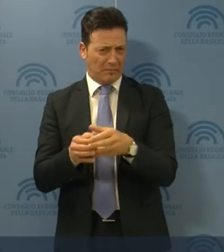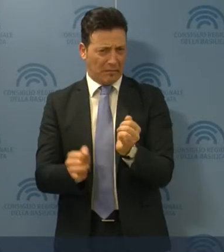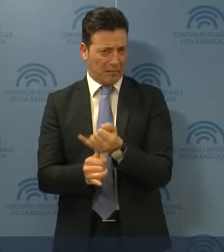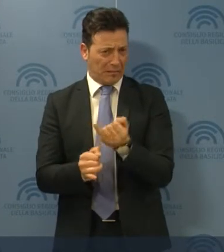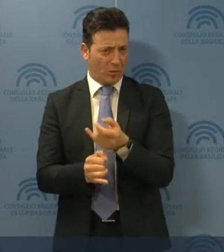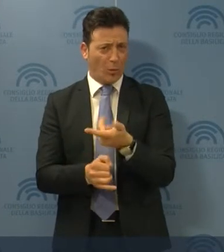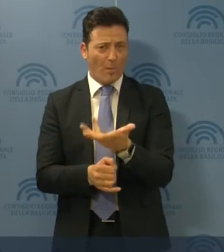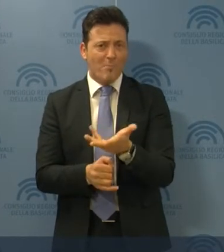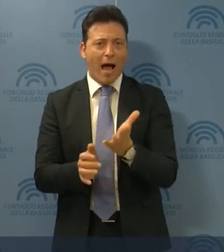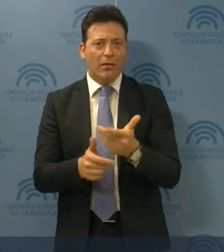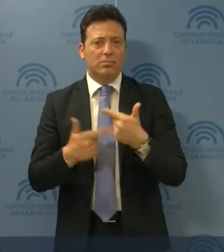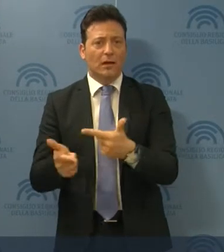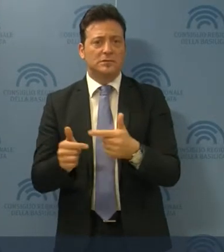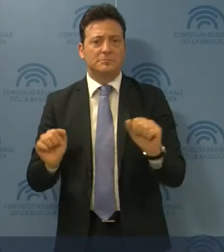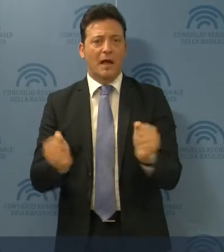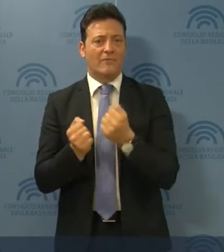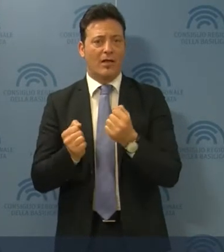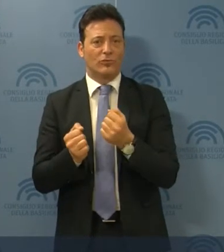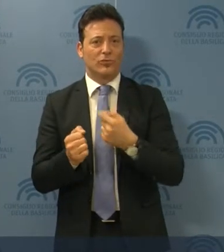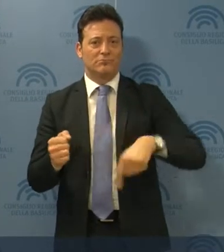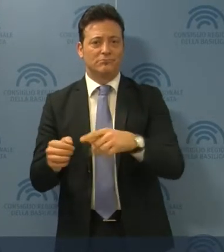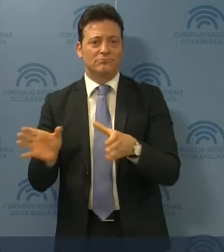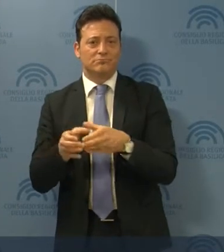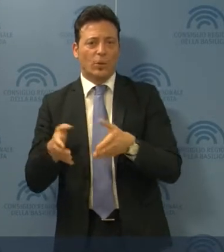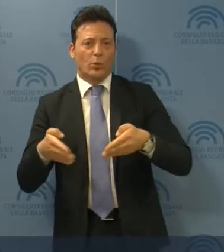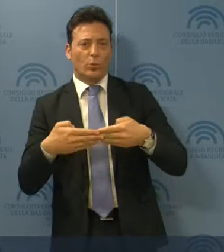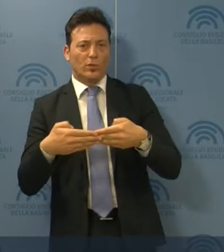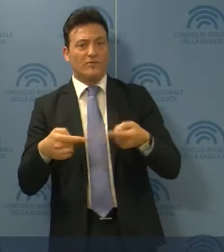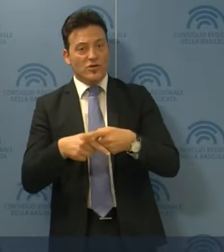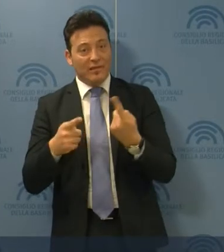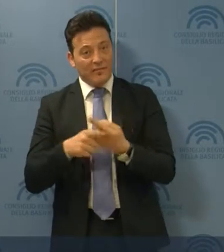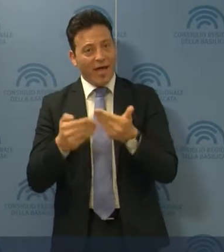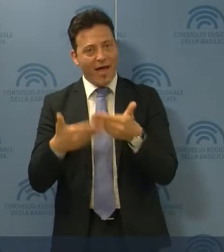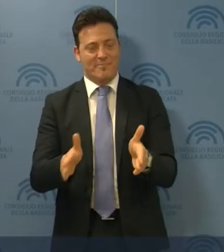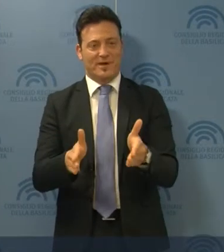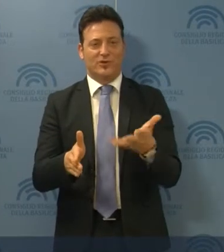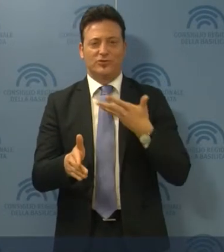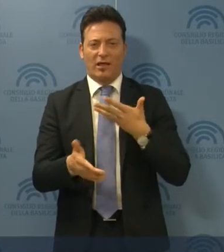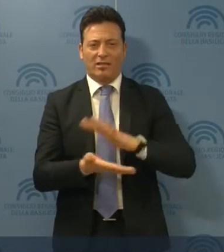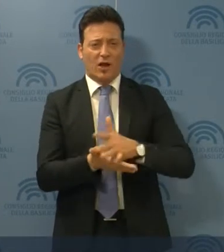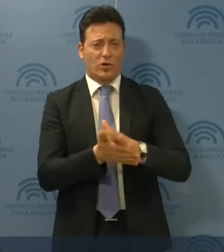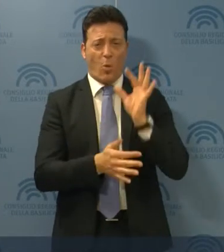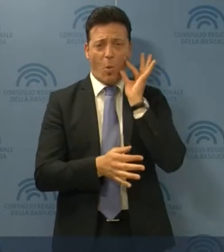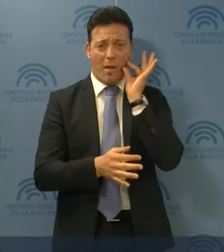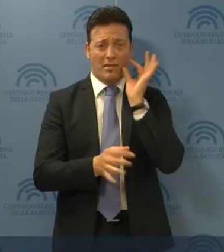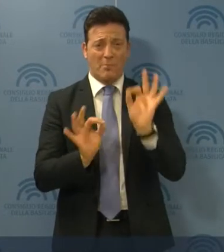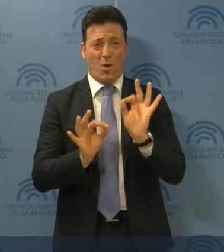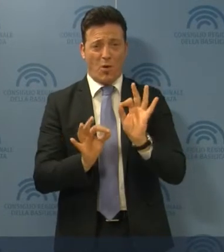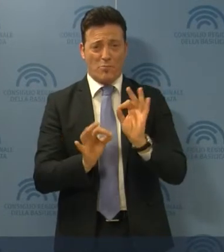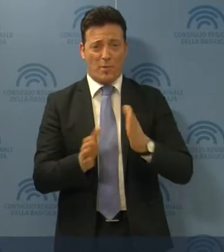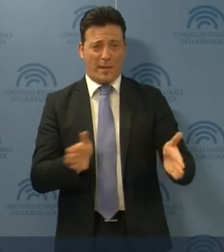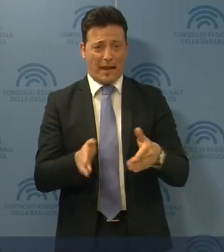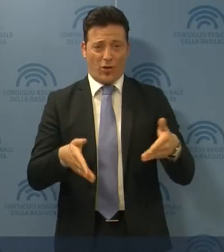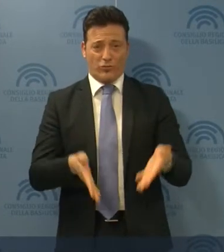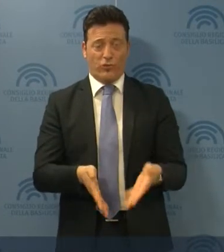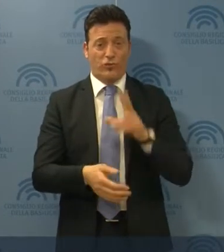numero che però crea spavento e fa chiudere le porte anziché aprirle di fronte alle enormi tragedie umanitarie del nostro tempo,